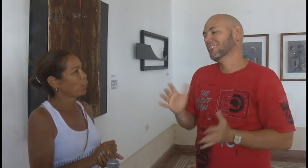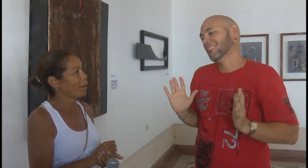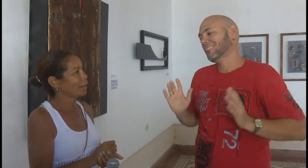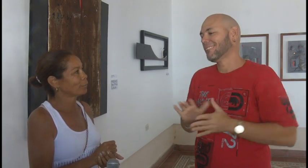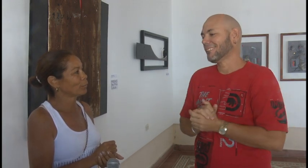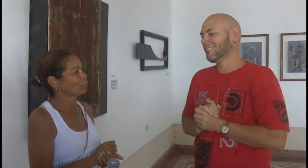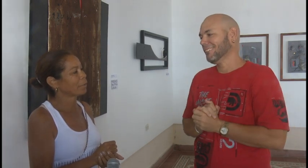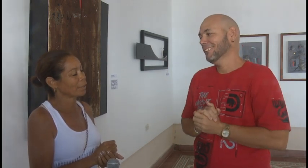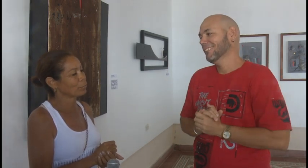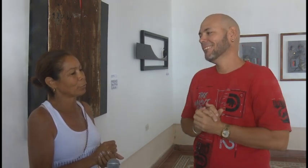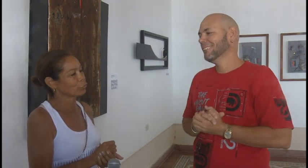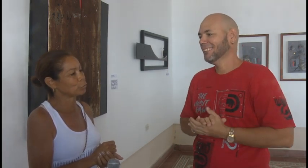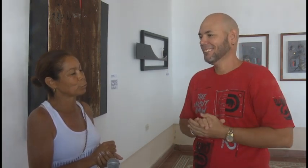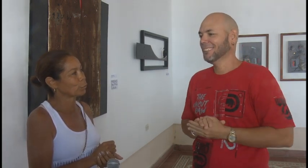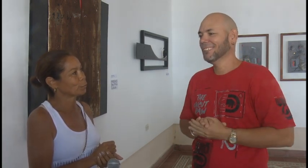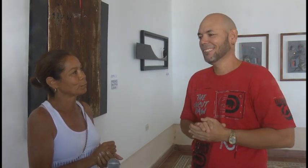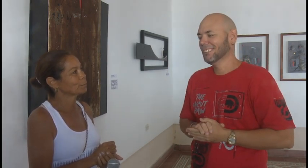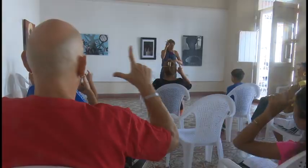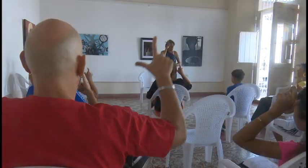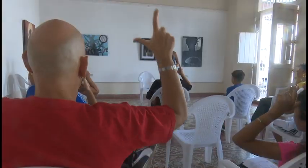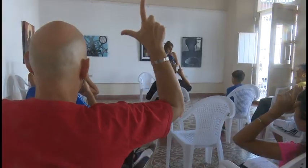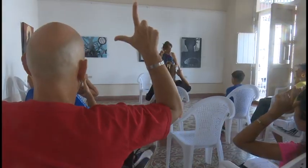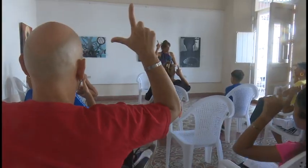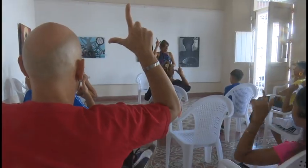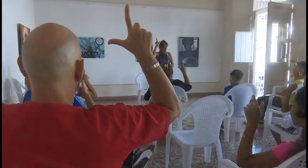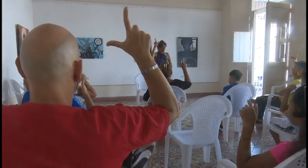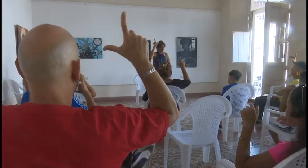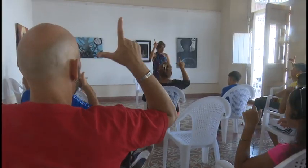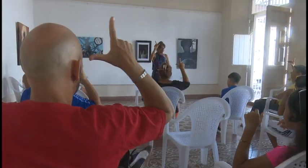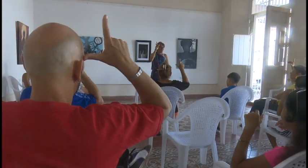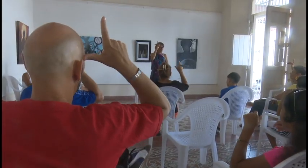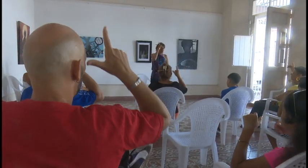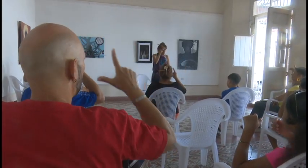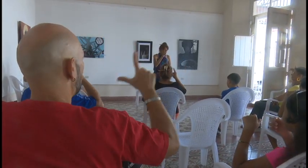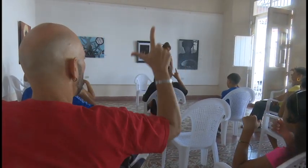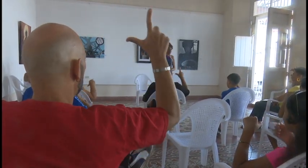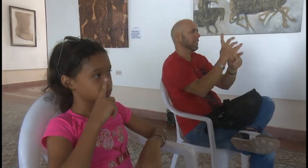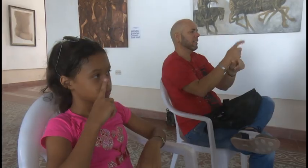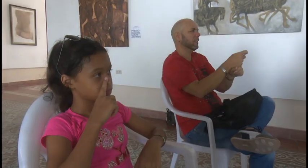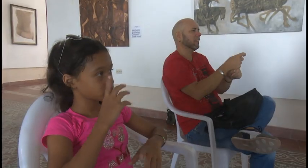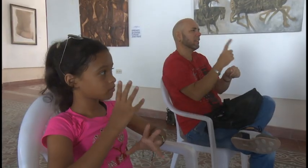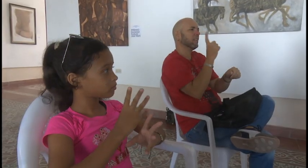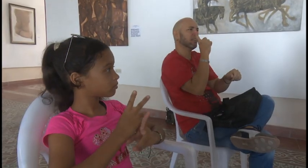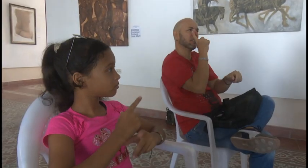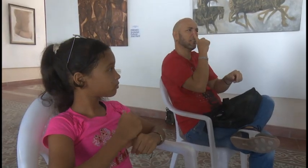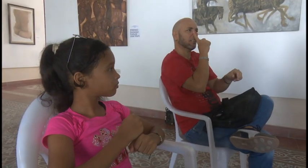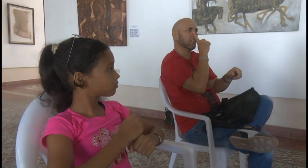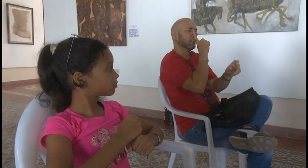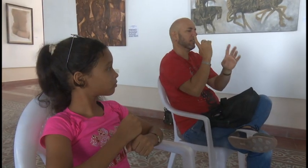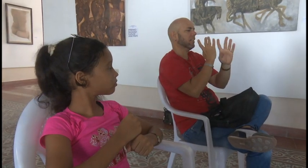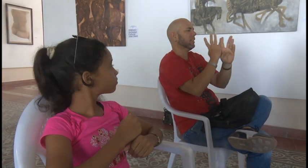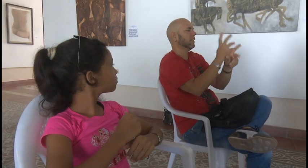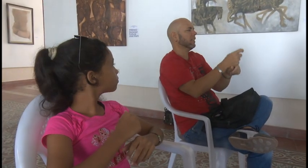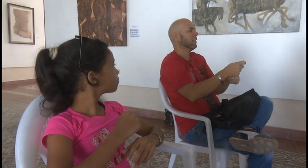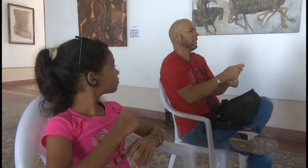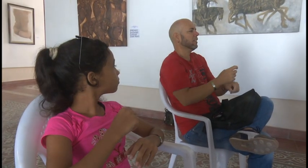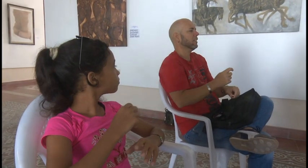bancos, para un mejor futuro. De forma gratuita, personas oyentes de diferentes grupos etarios acceden a este